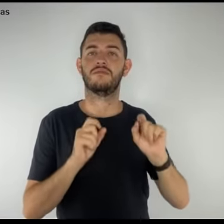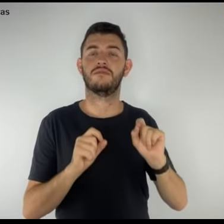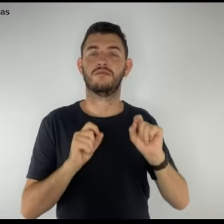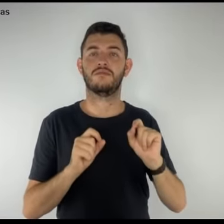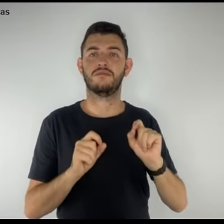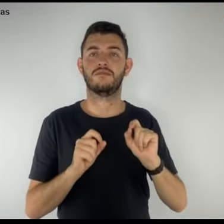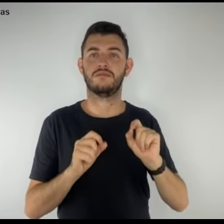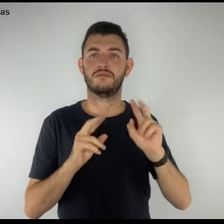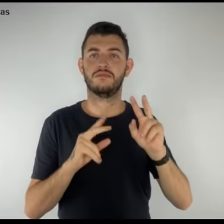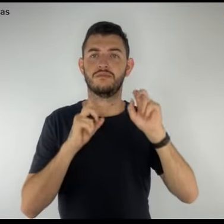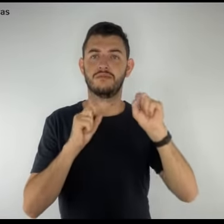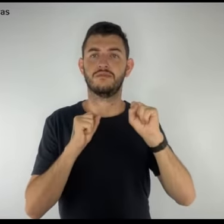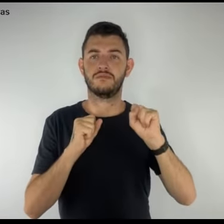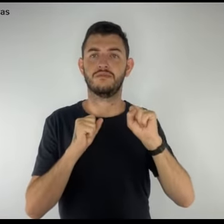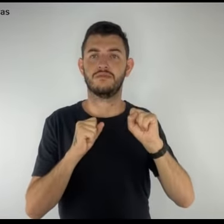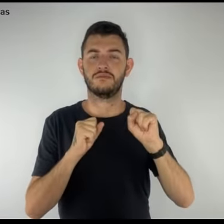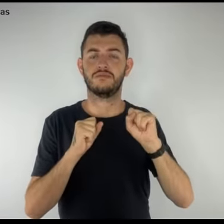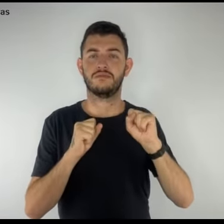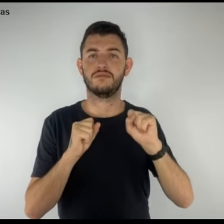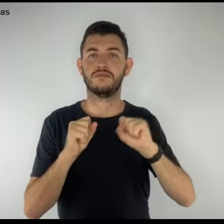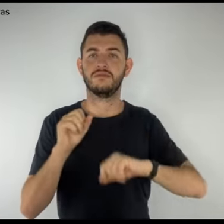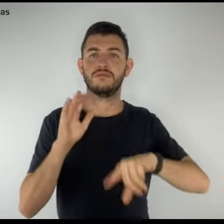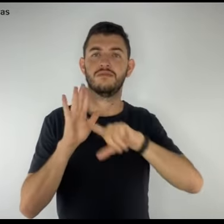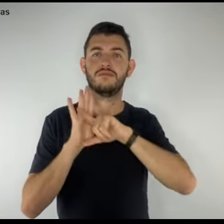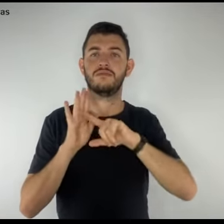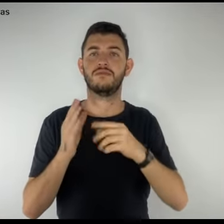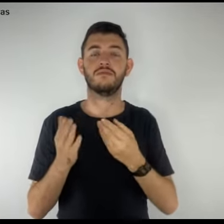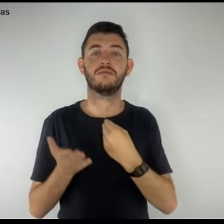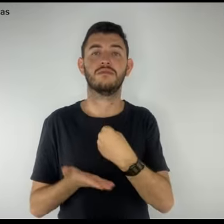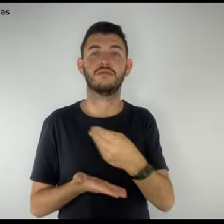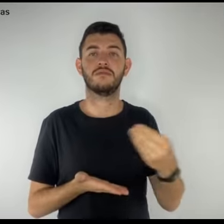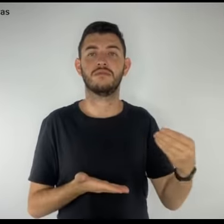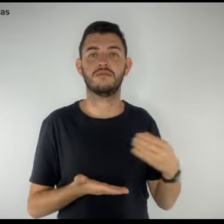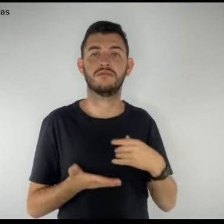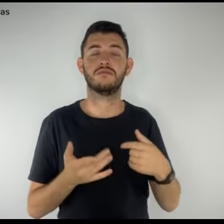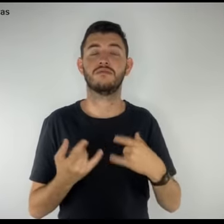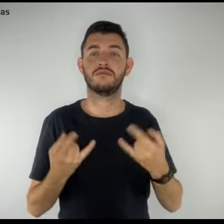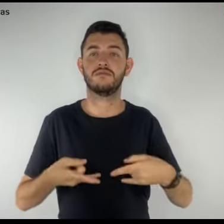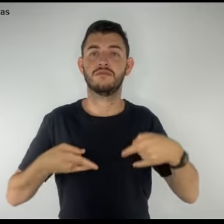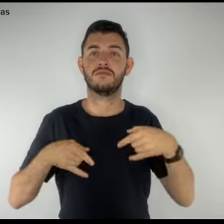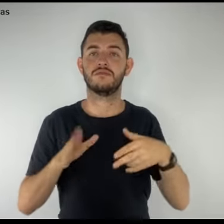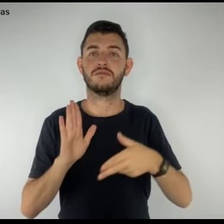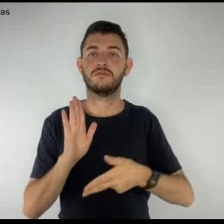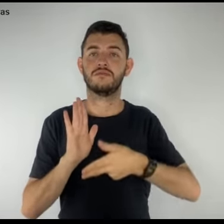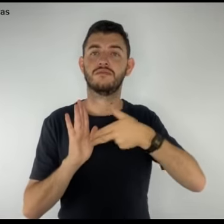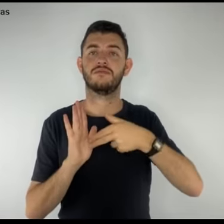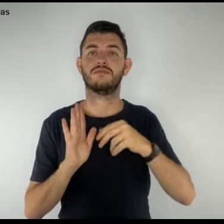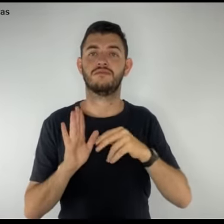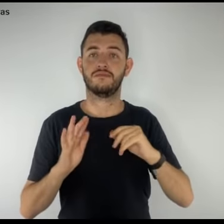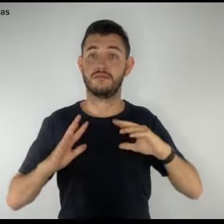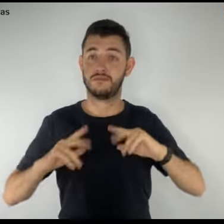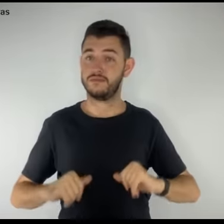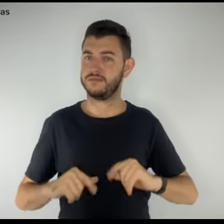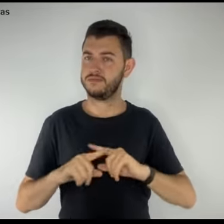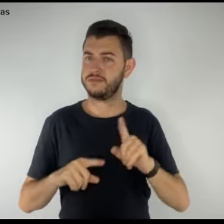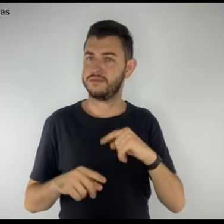implementação da lei de distribuição dos absorventes higiênicos. Ver mulheres das